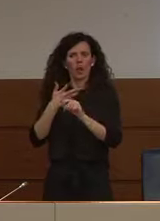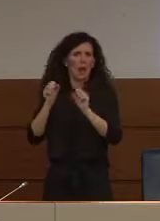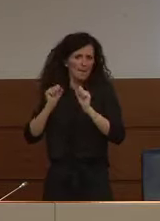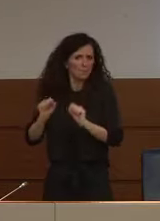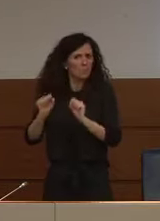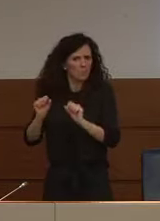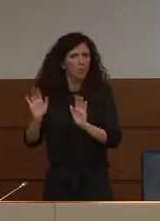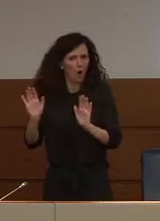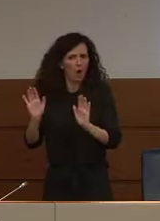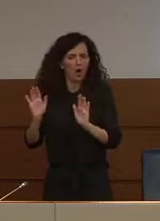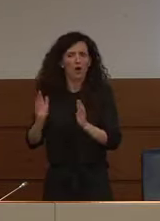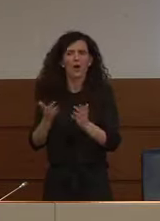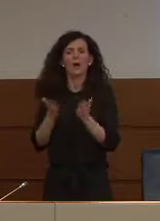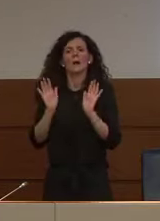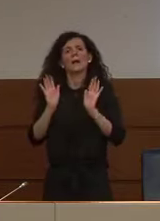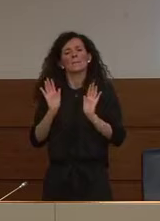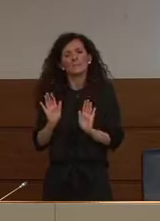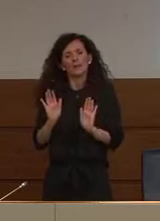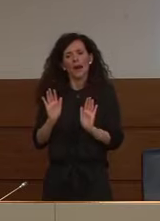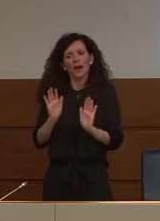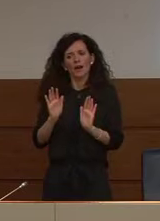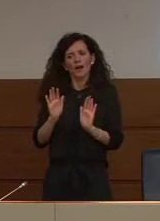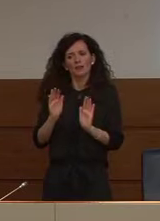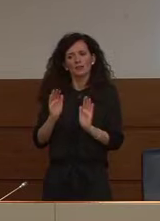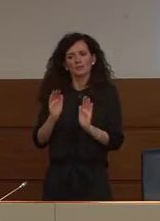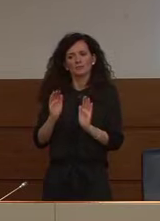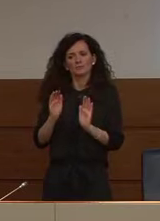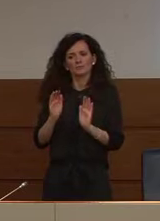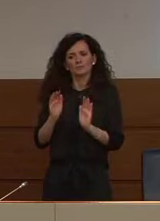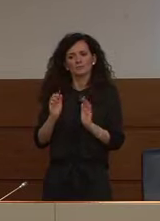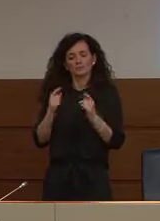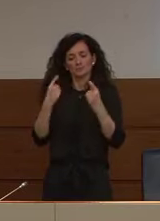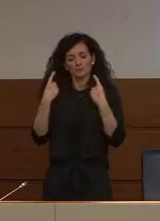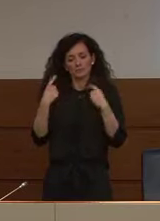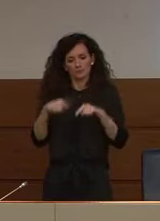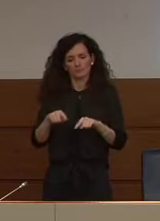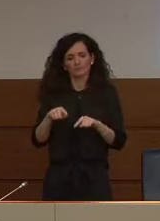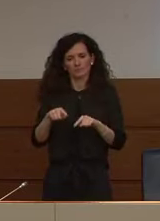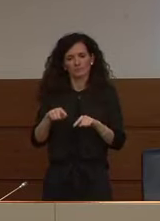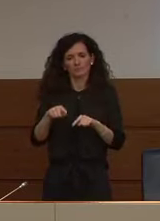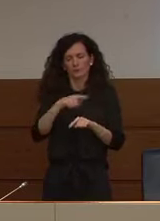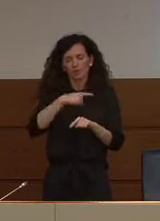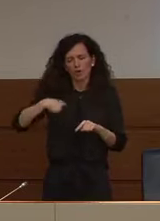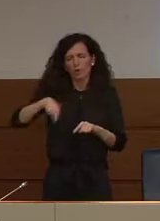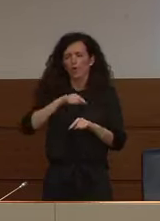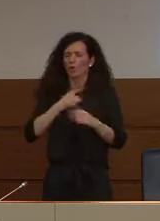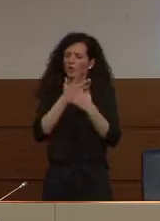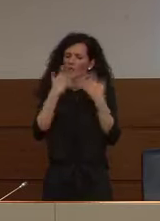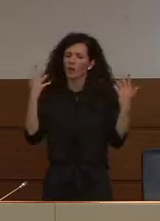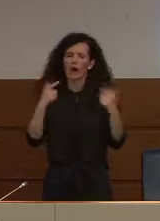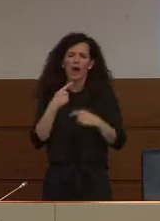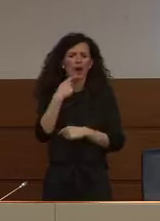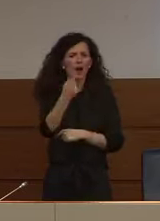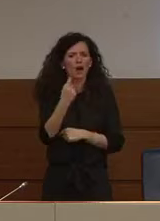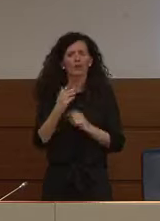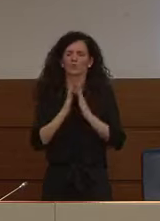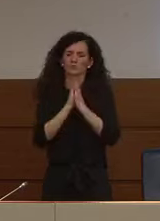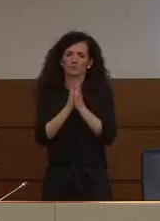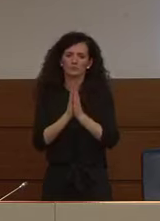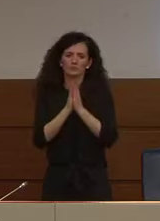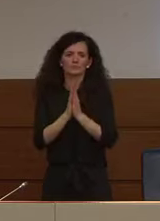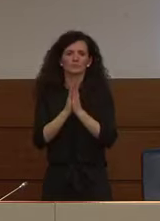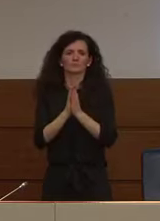ma è per questo che abbiamo chiaramente raccomandato e